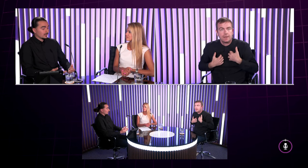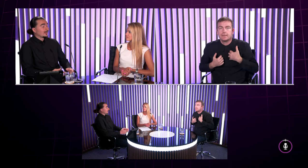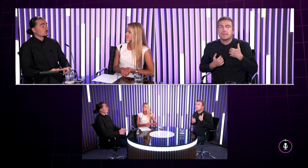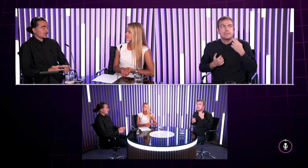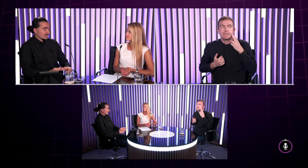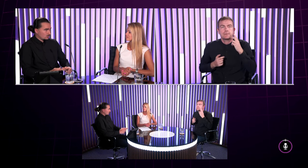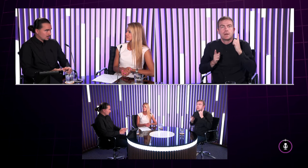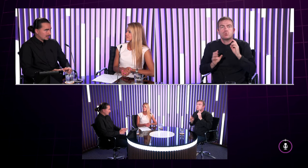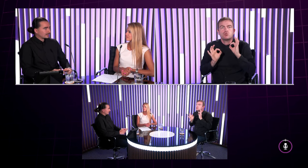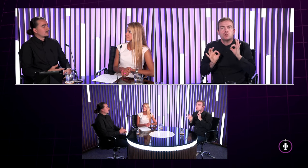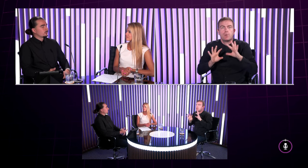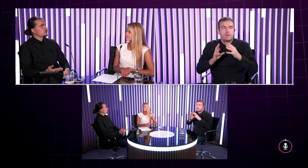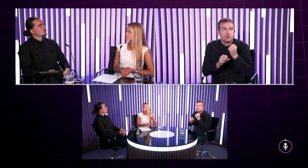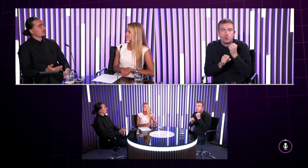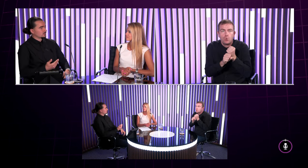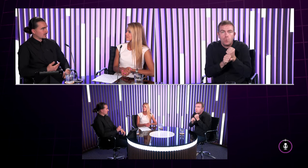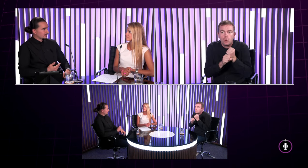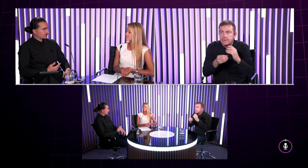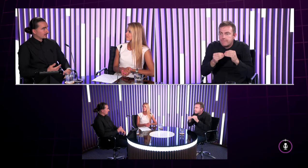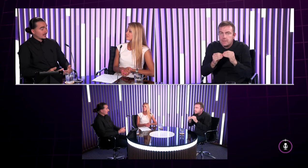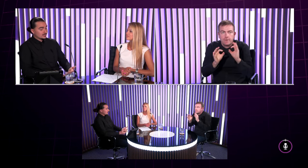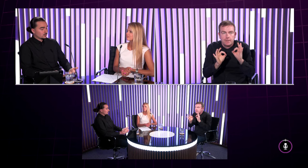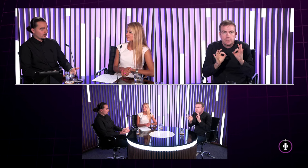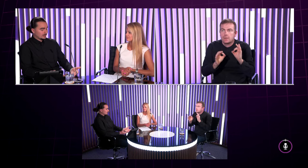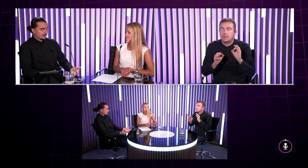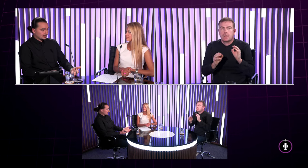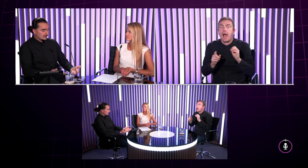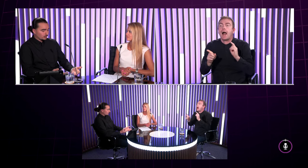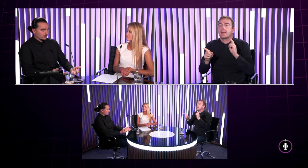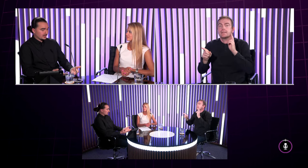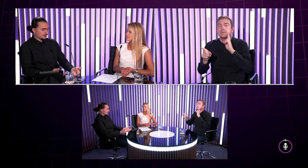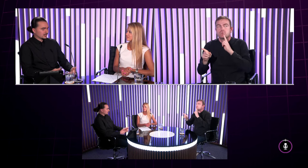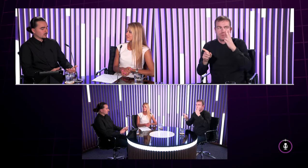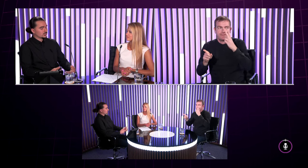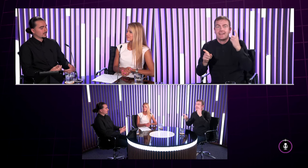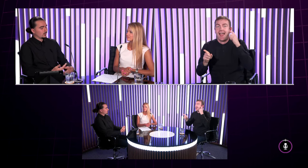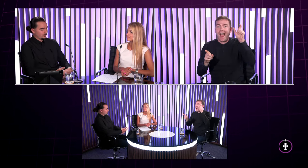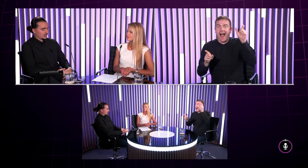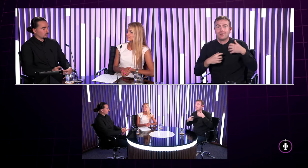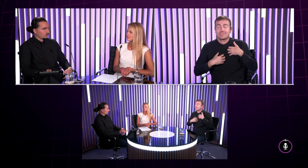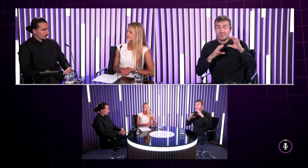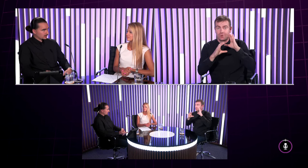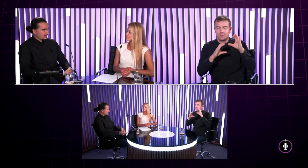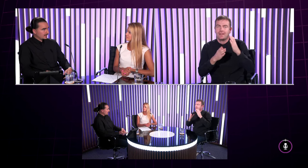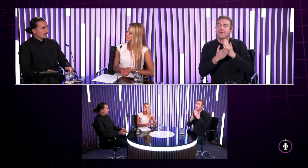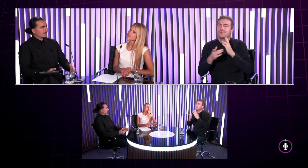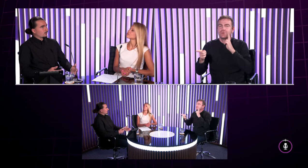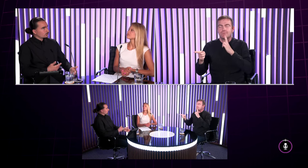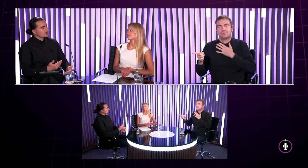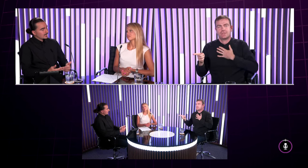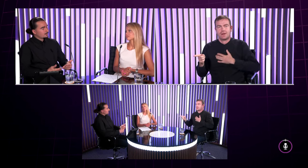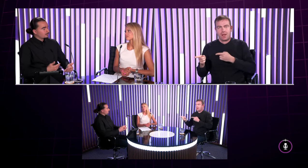všetko robiť dokonale ale tú snahu tak ten nepočujúci to vie oceniť takisto tých podujatí ako som teraz zovoril že je to lepšie ako to bolo v minulosti